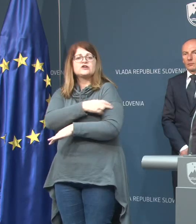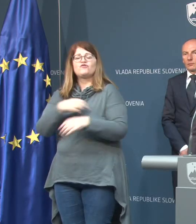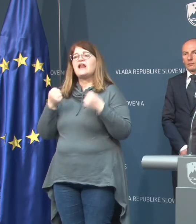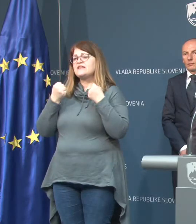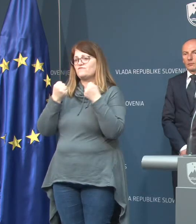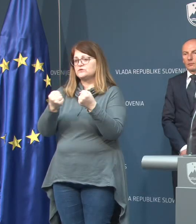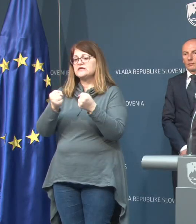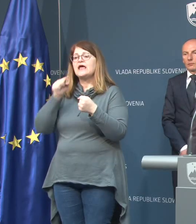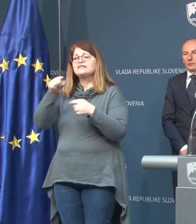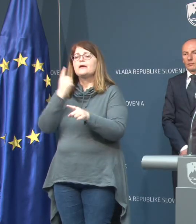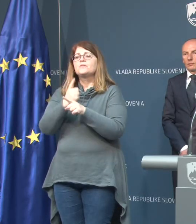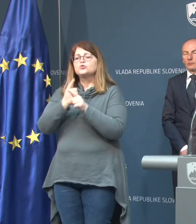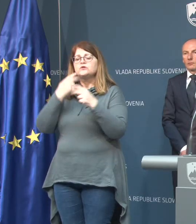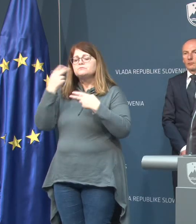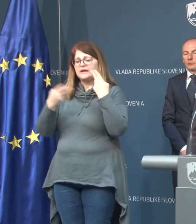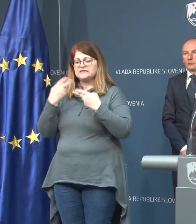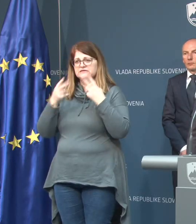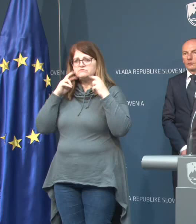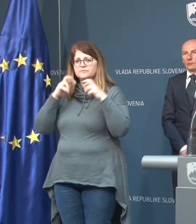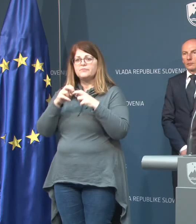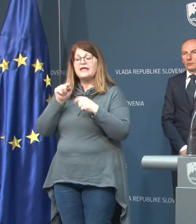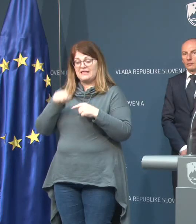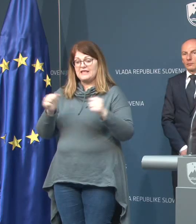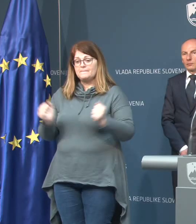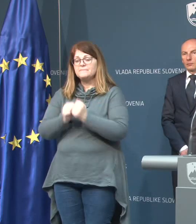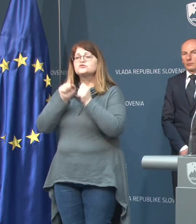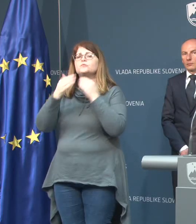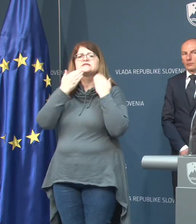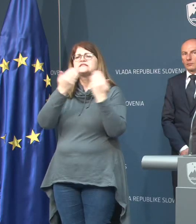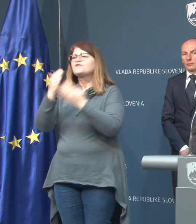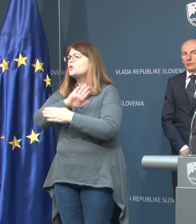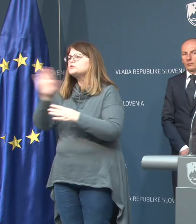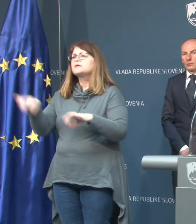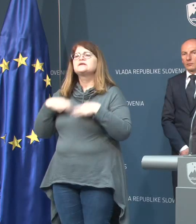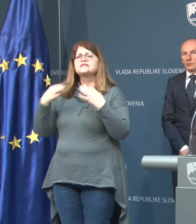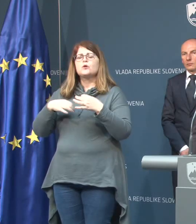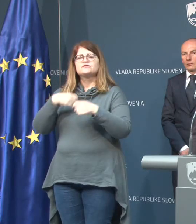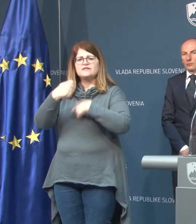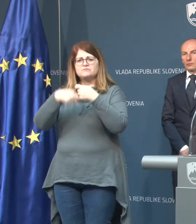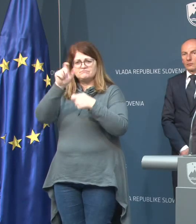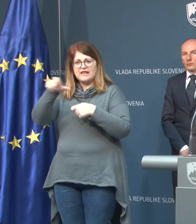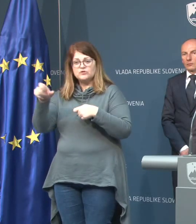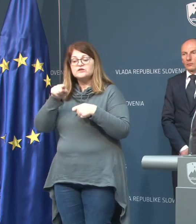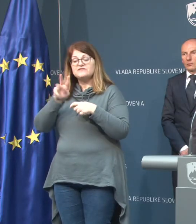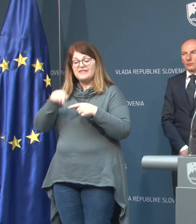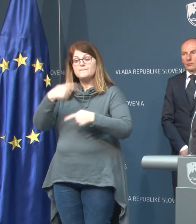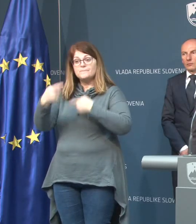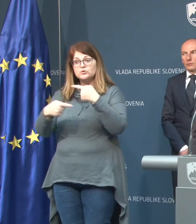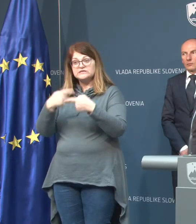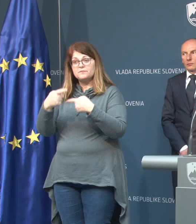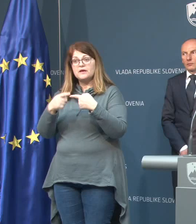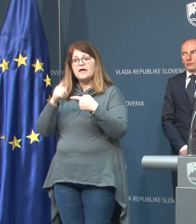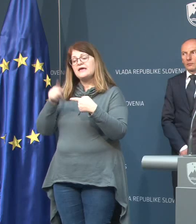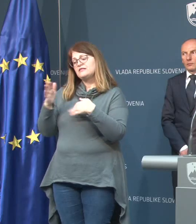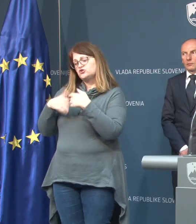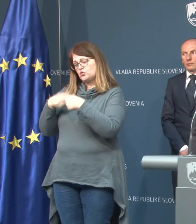vozilom in tam tudi testiran. Na tem mestu bi se zahvalila vsem zdravstvenim delavcem, ki so v tem postopku in sodelavcem